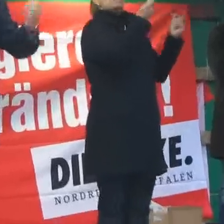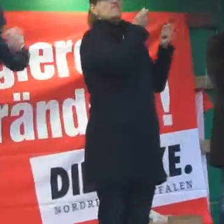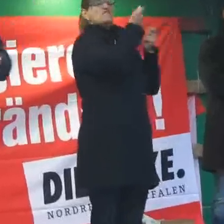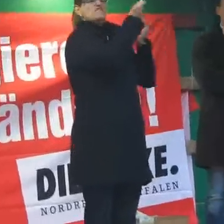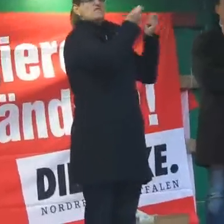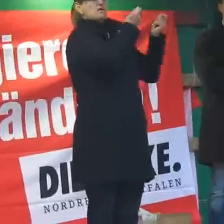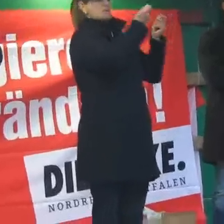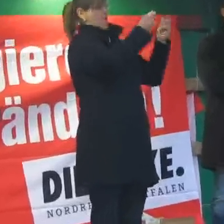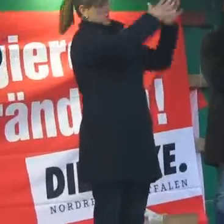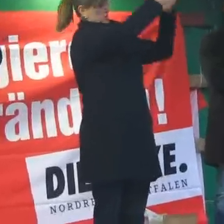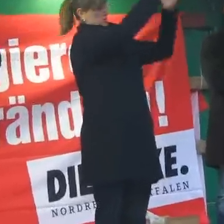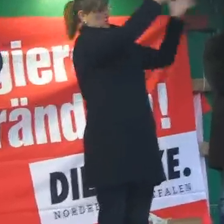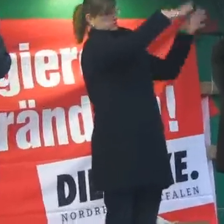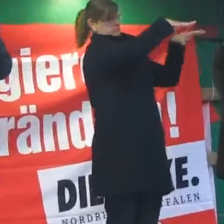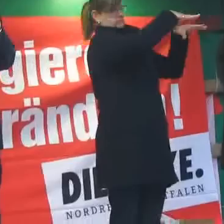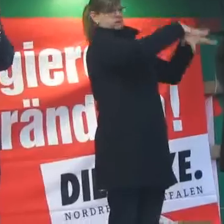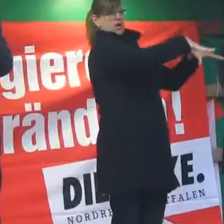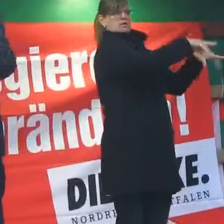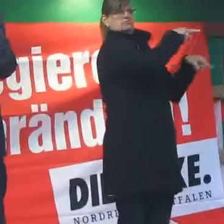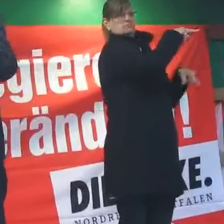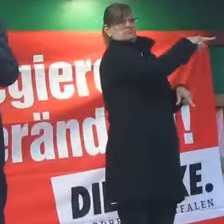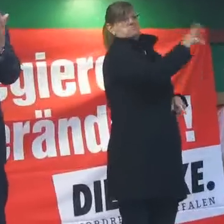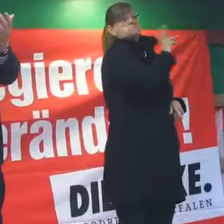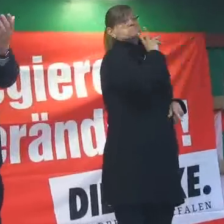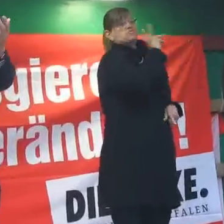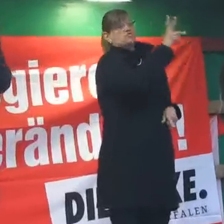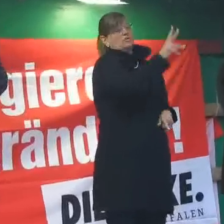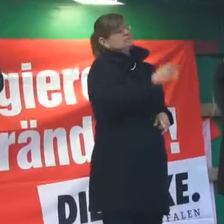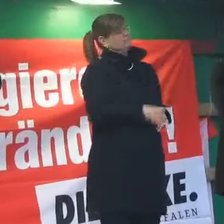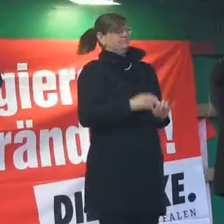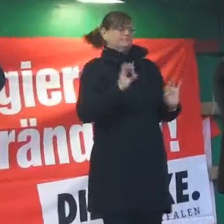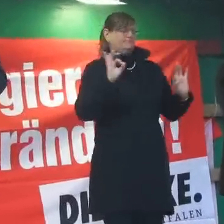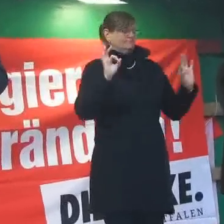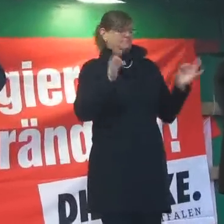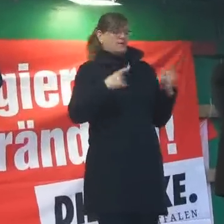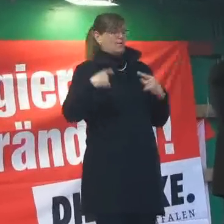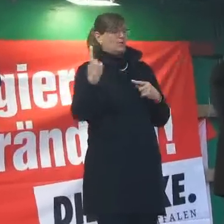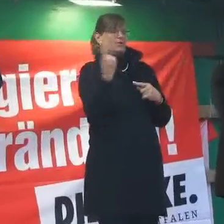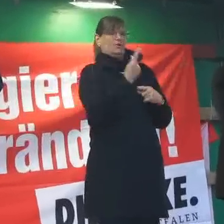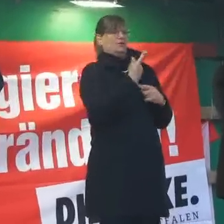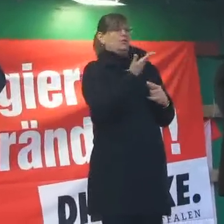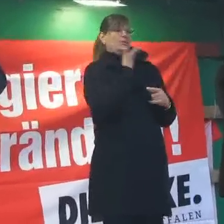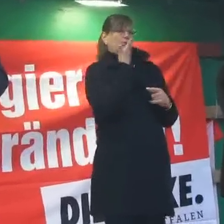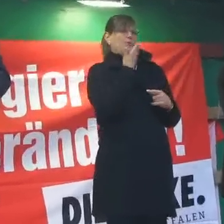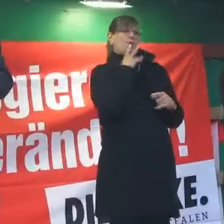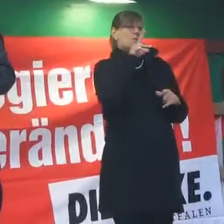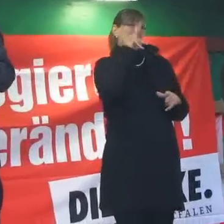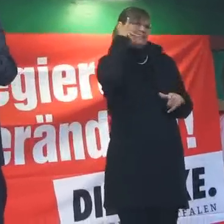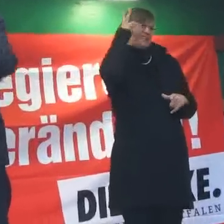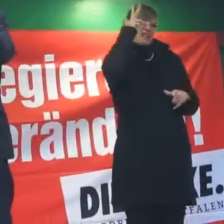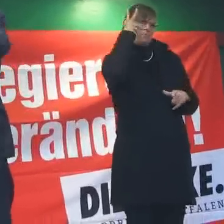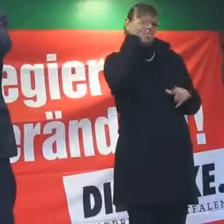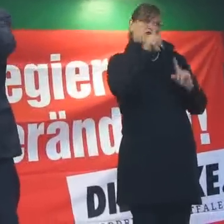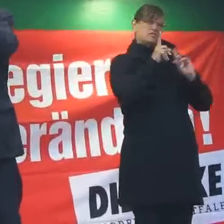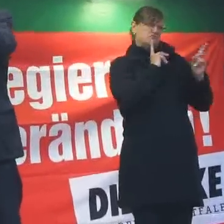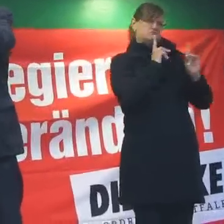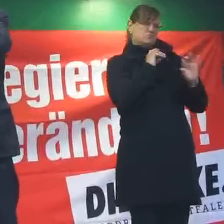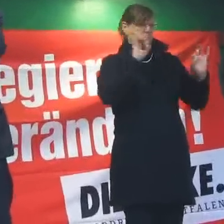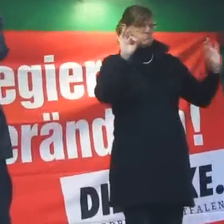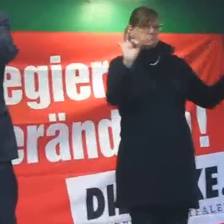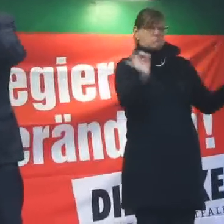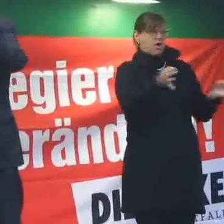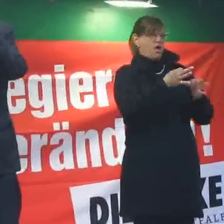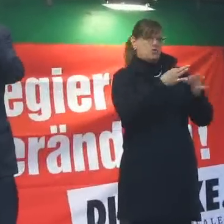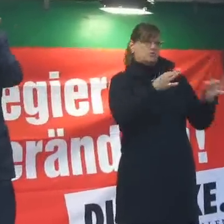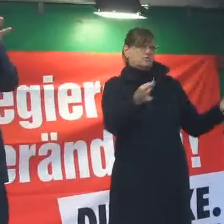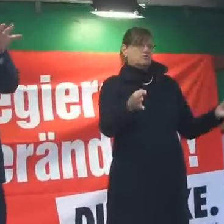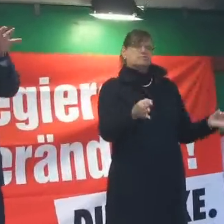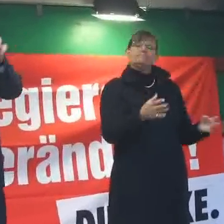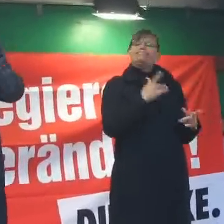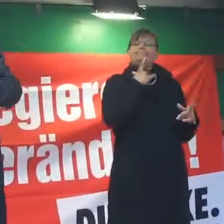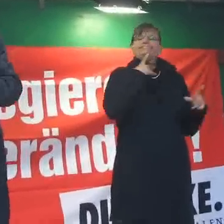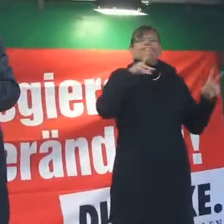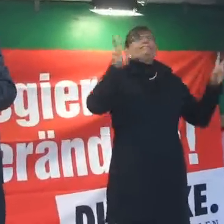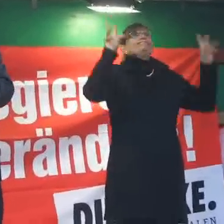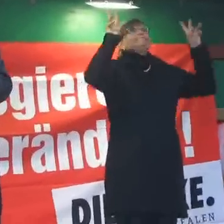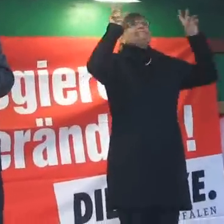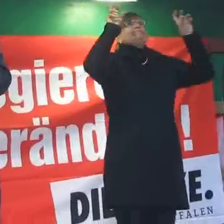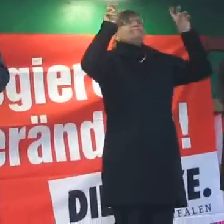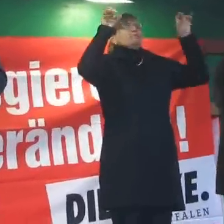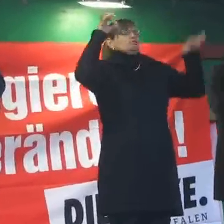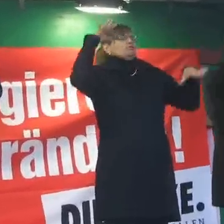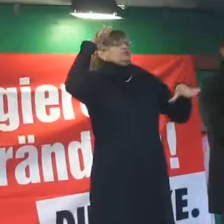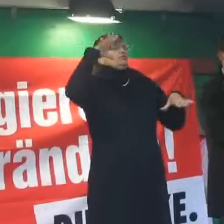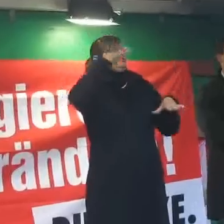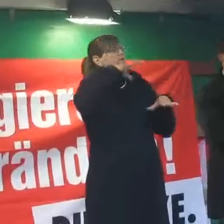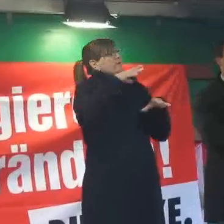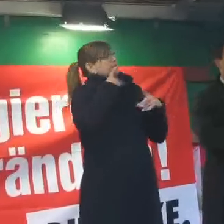bestimmen, solange brauchen wir doch über Demokratie nicht zu reden. Das sind alles Scheindiskussionen, die geführt